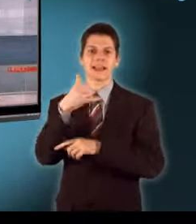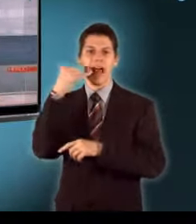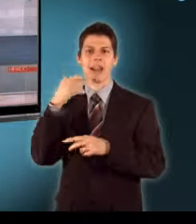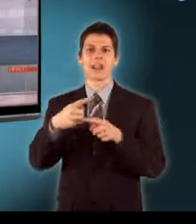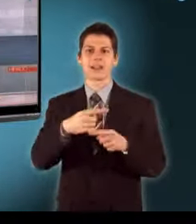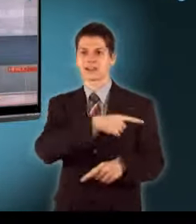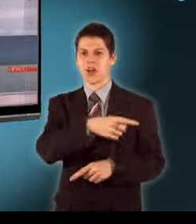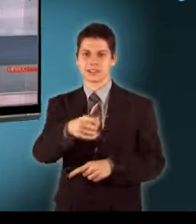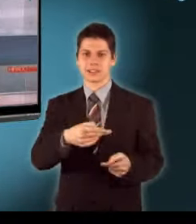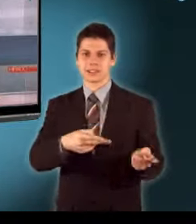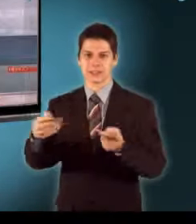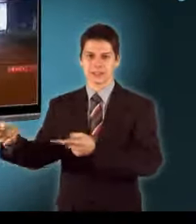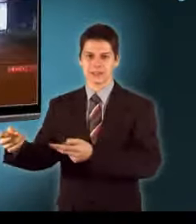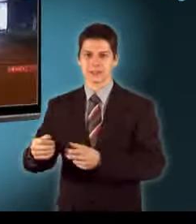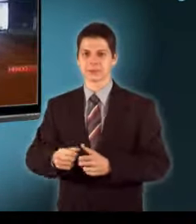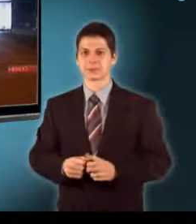rendeltek a dolgozóiknak